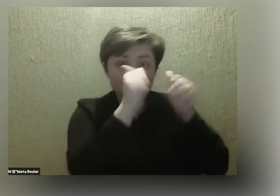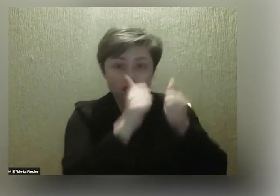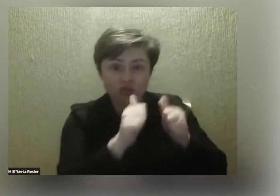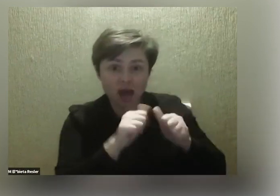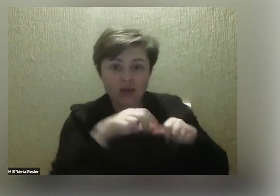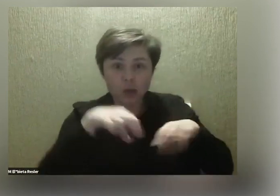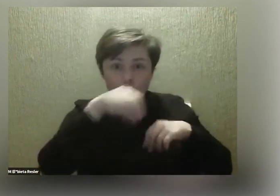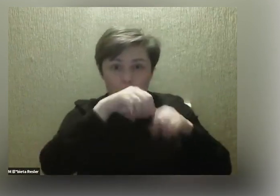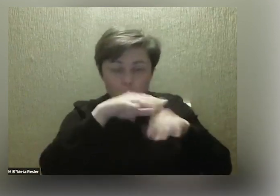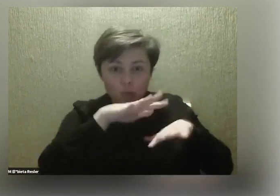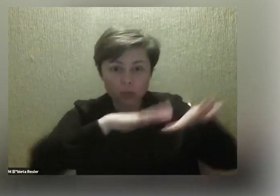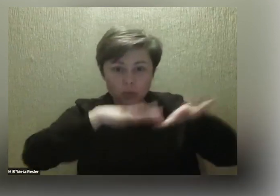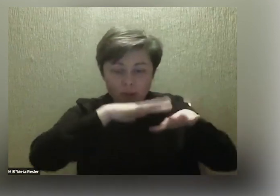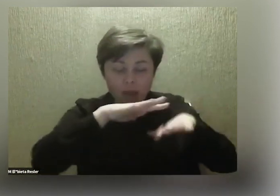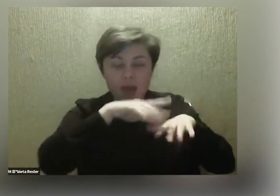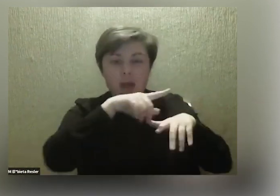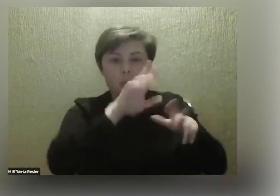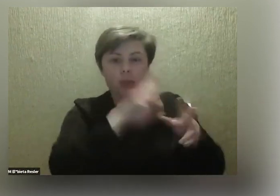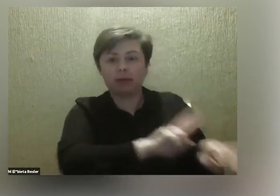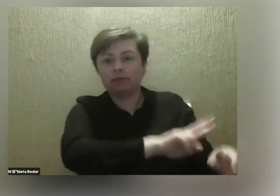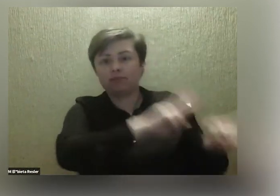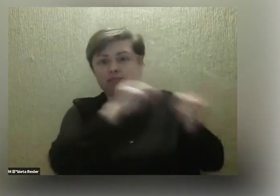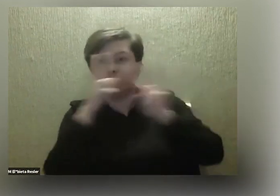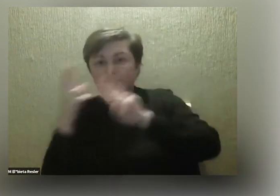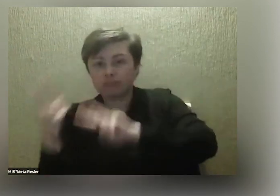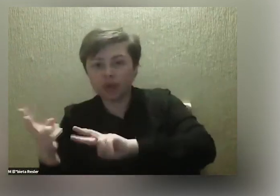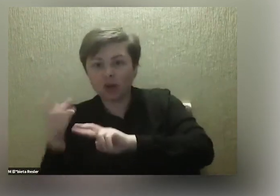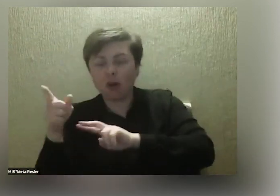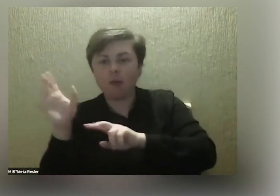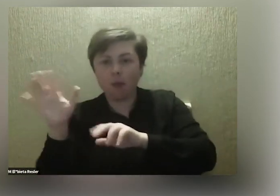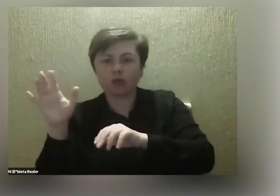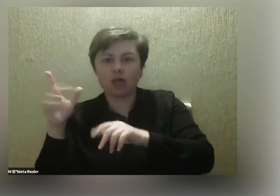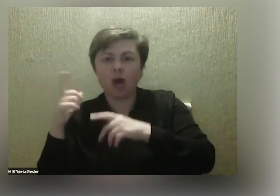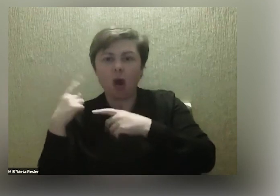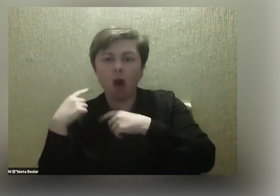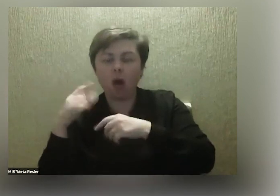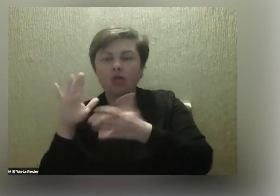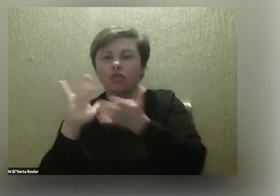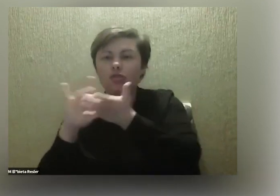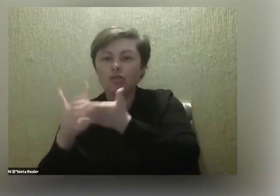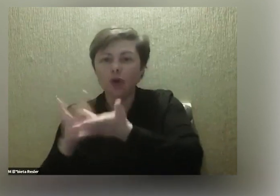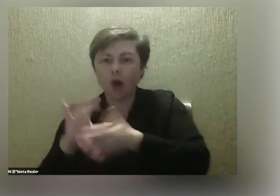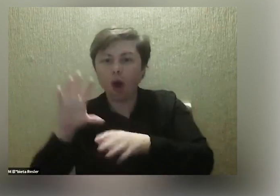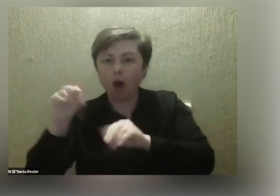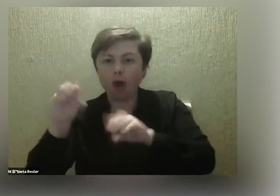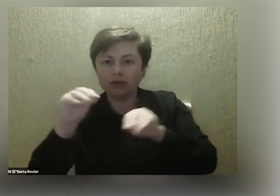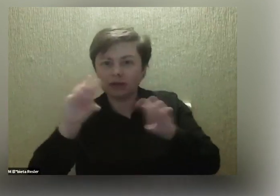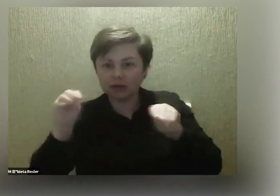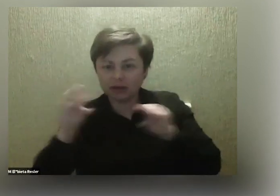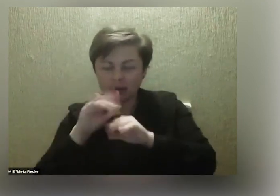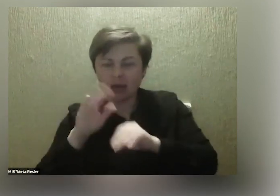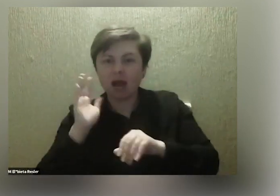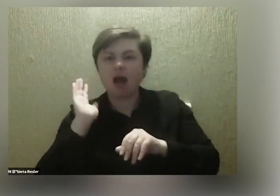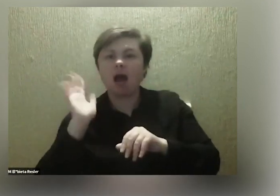zostało później przetworzone na taką wersję dotykową i utrwalone. I my